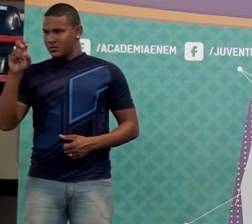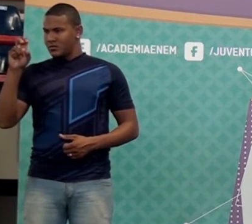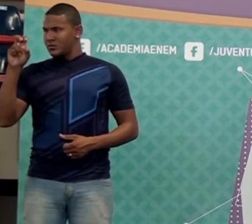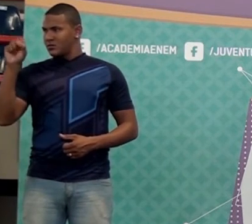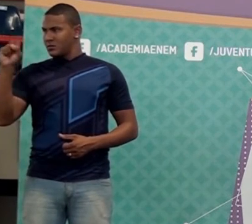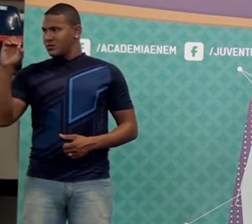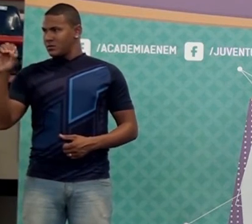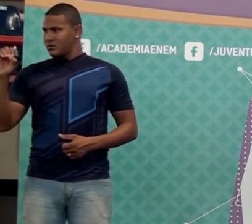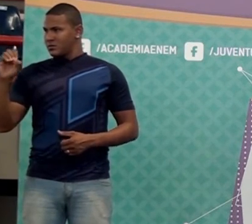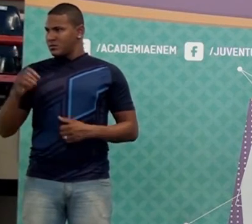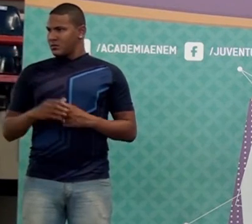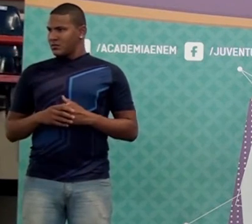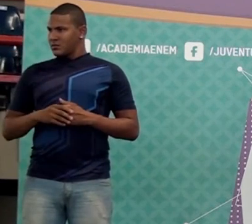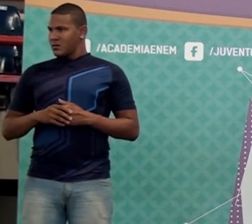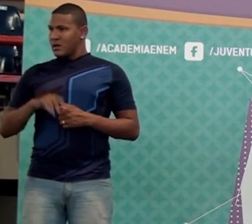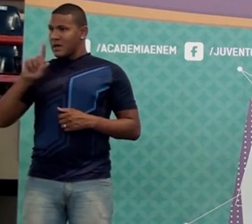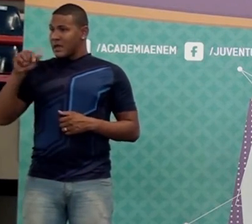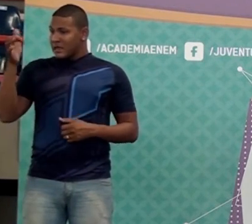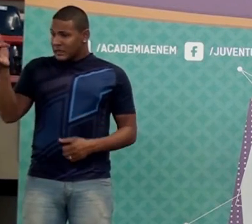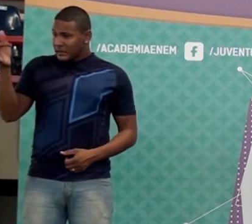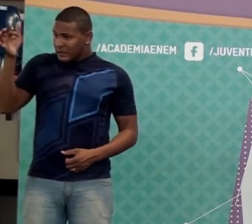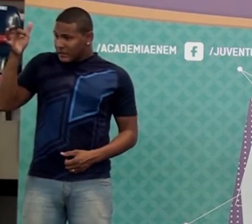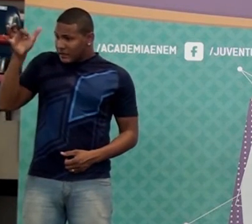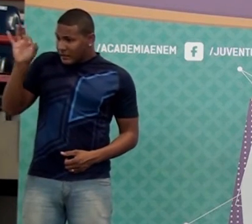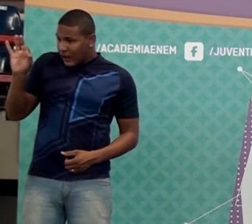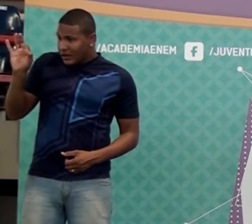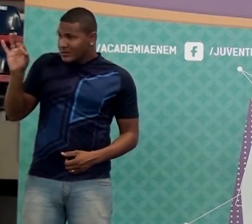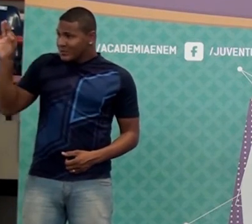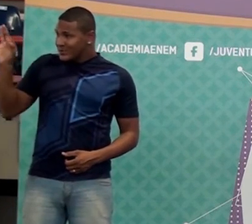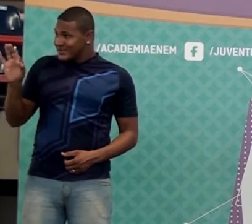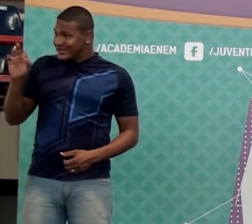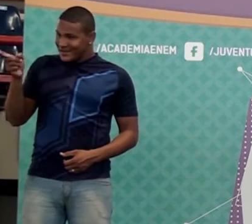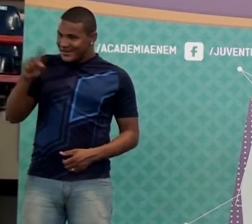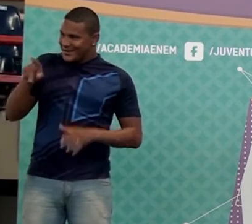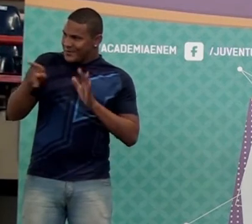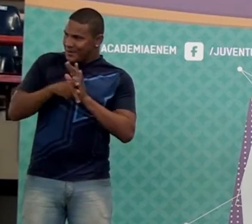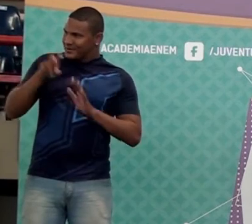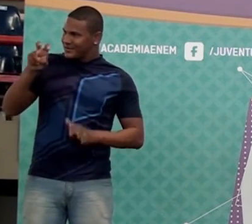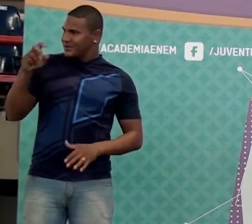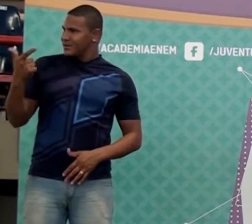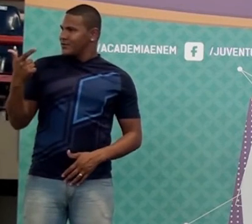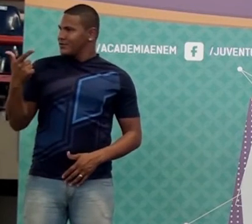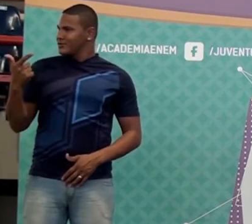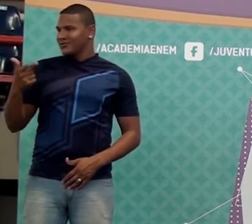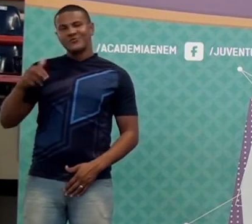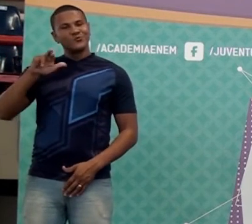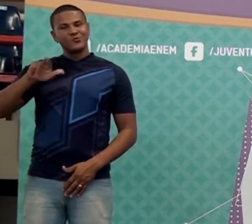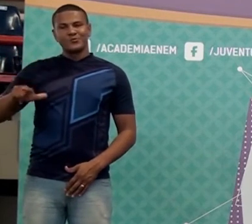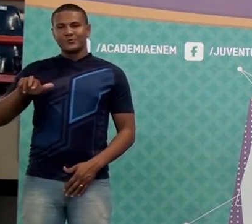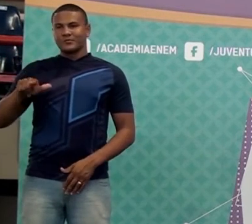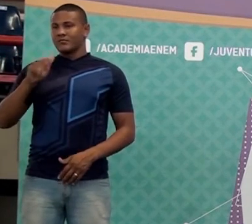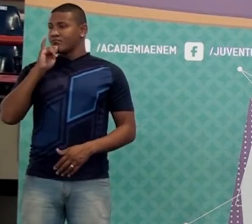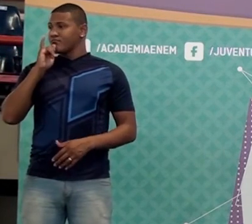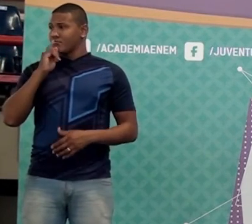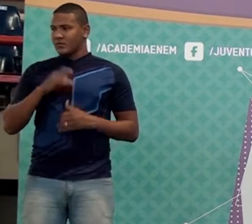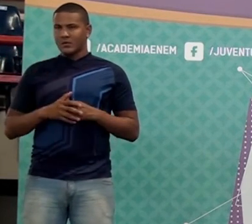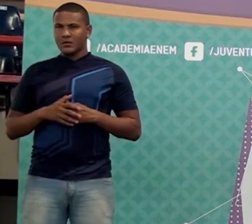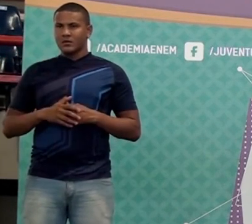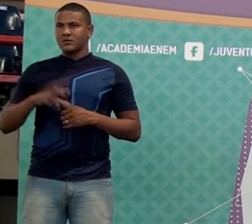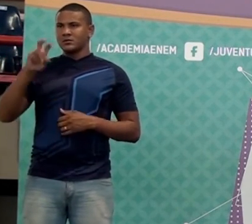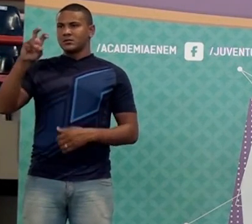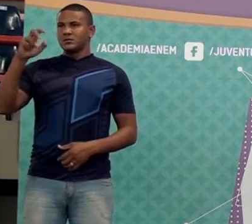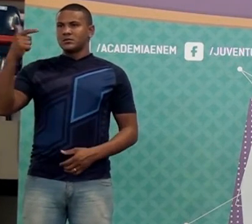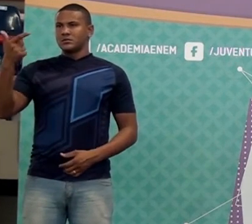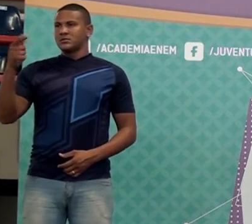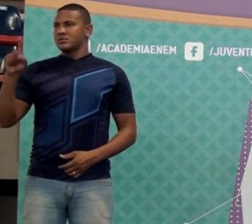10% de 52,80. E aí diminui. Por exemplo, quanto é 10% de 52,80?